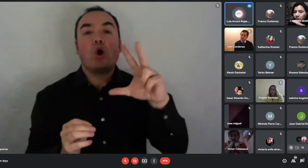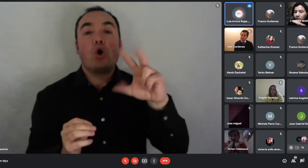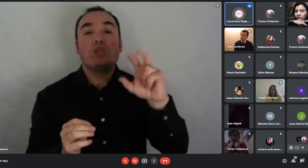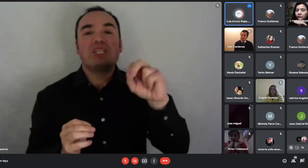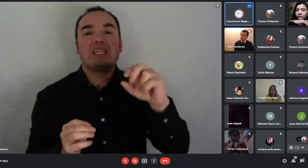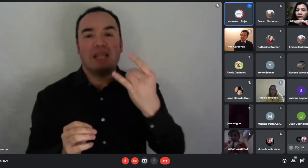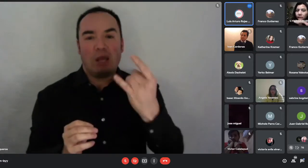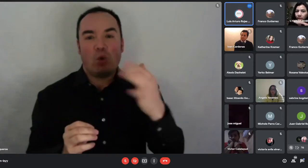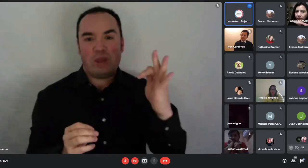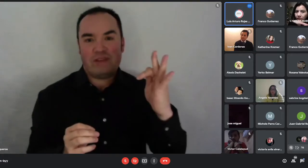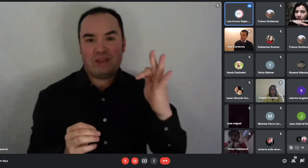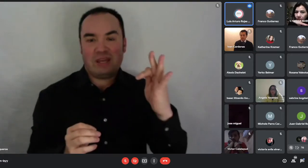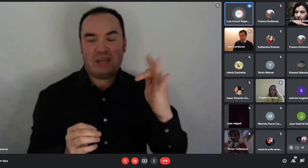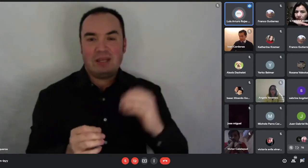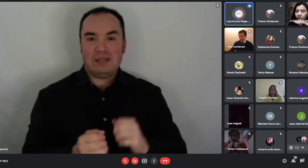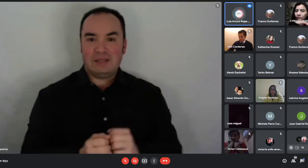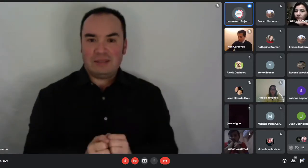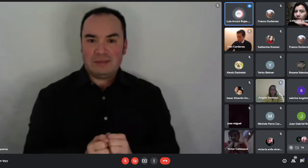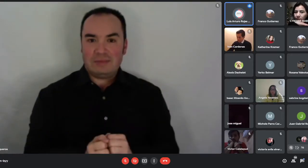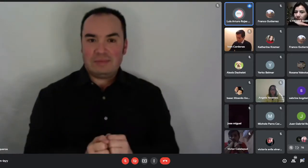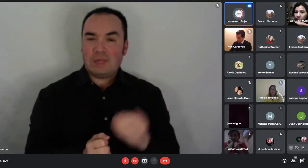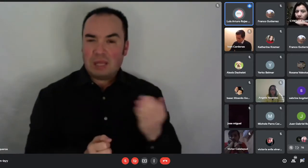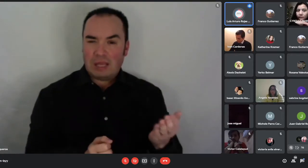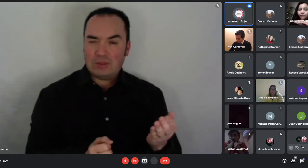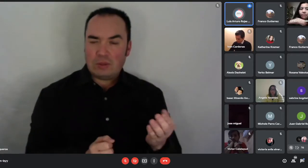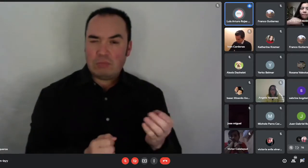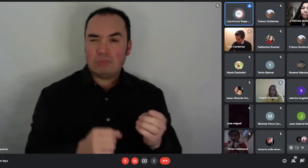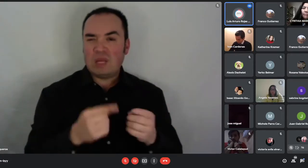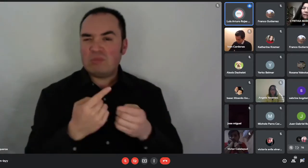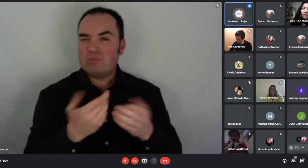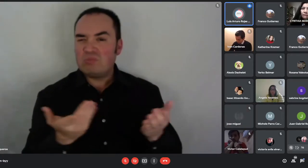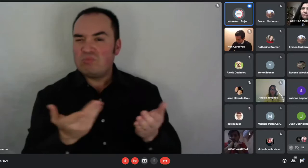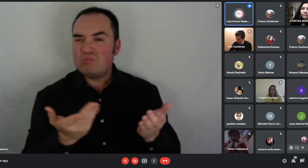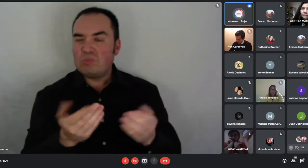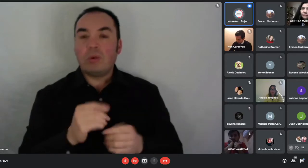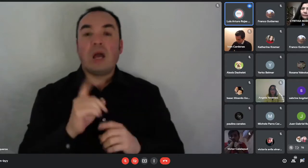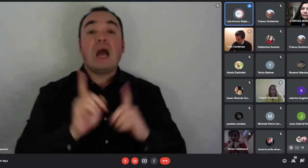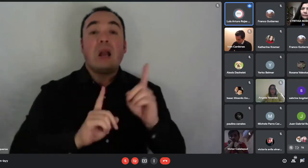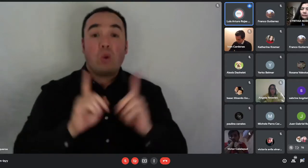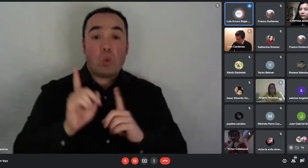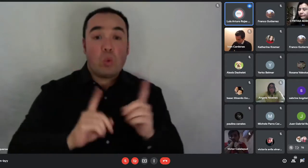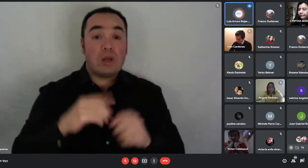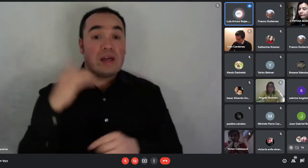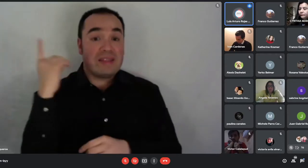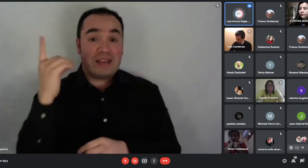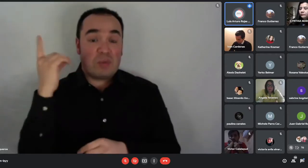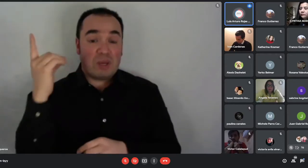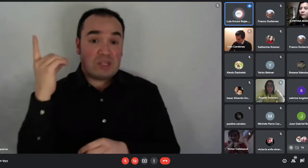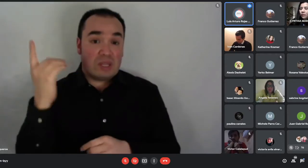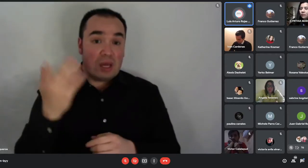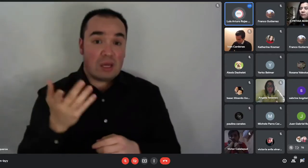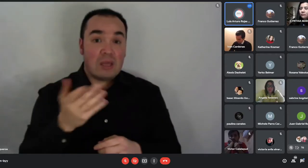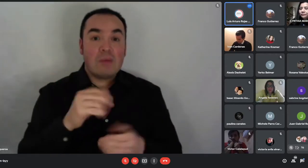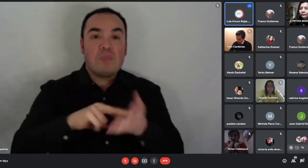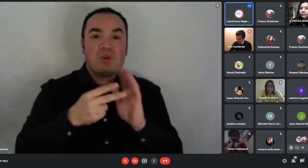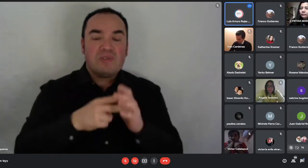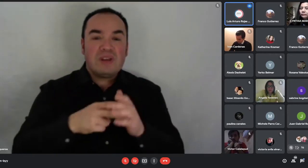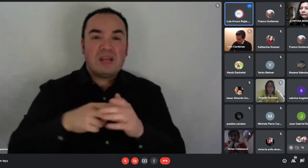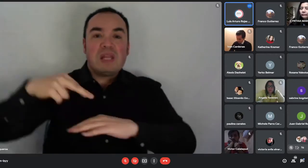discapacidades que claramente no tienen problemas de movilidad. Entonces, en ese caso, se le asignan 20